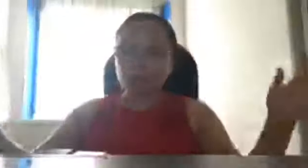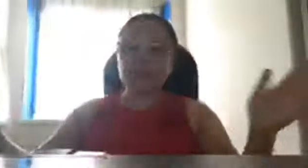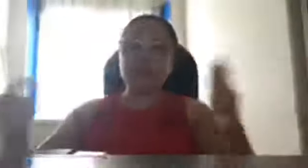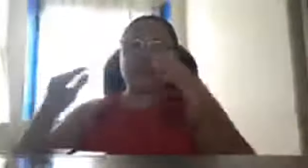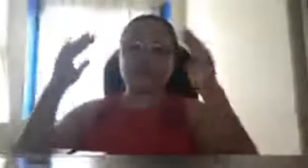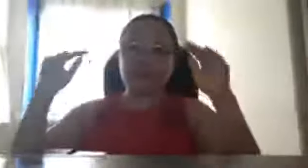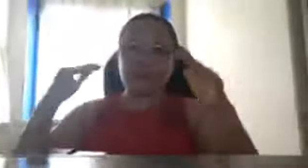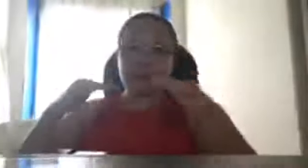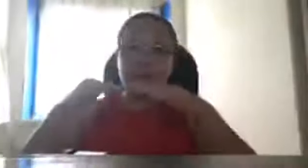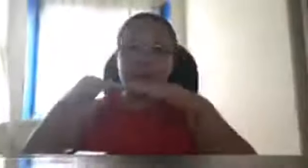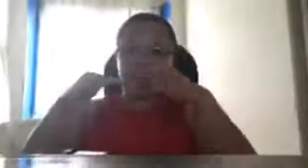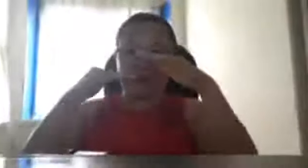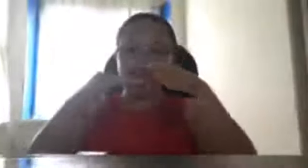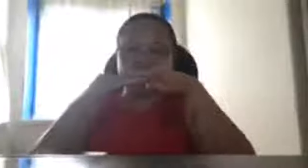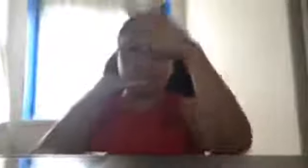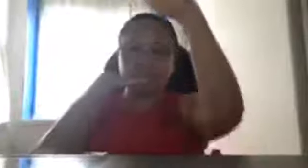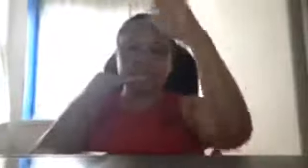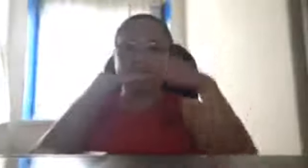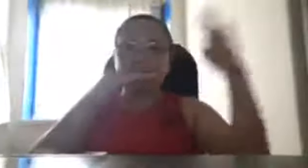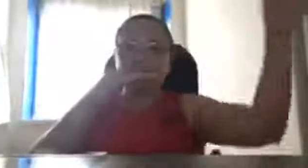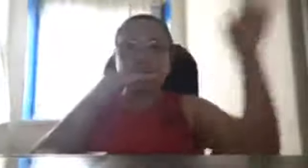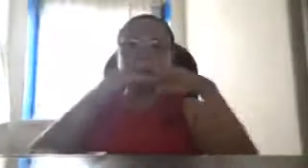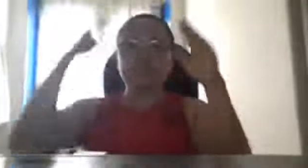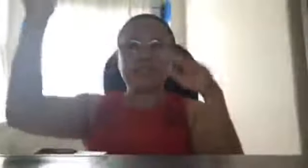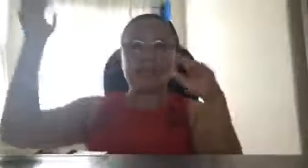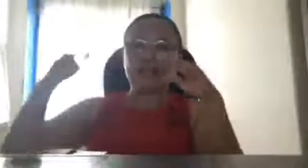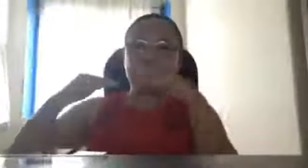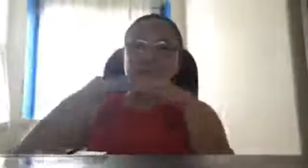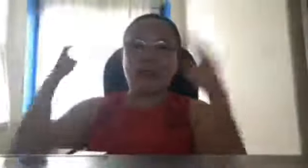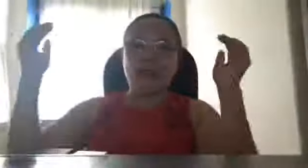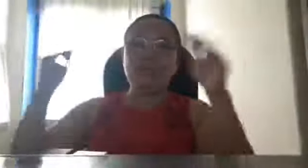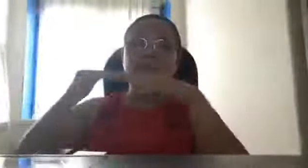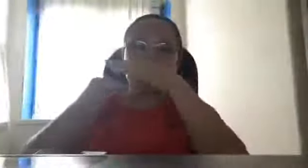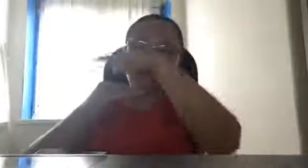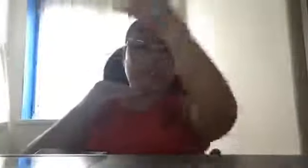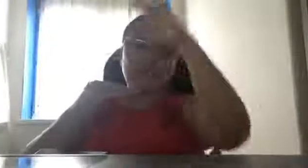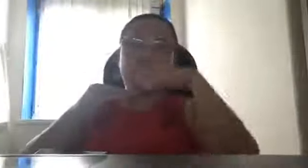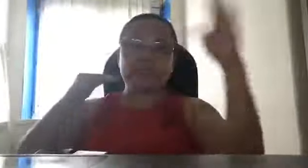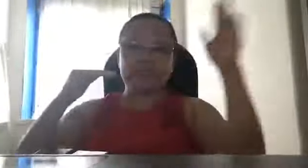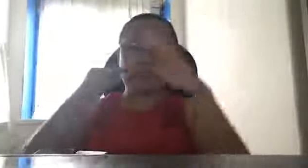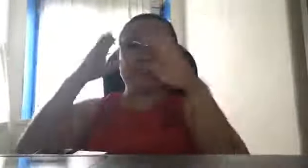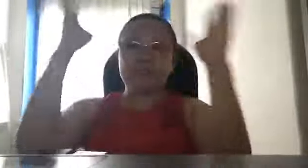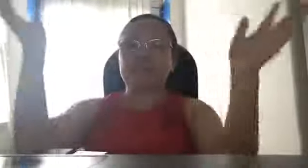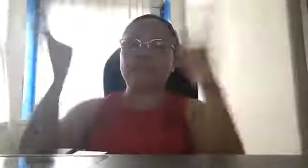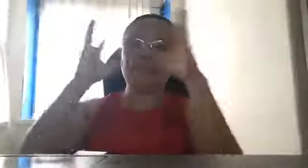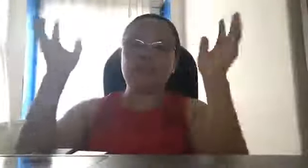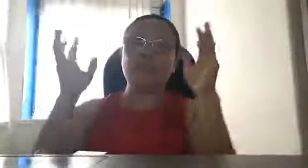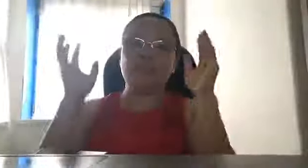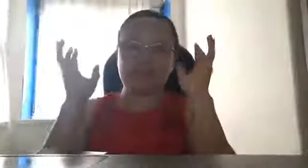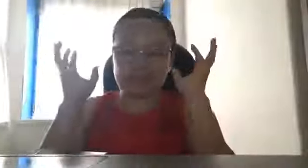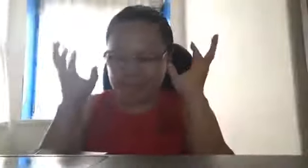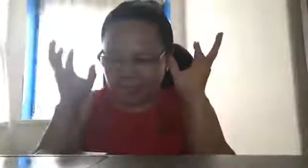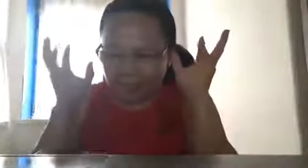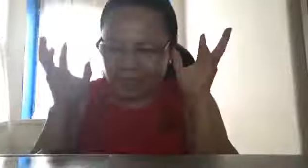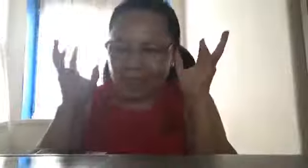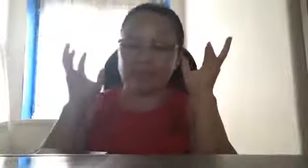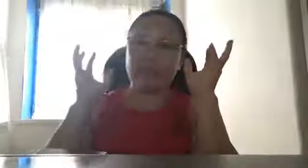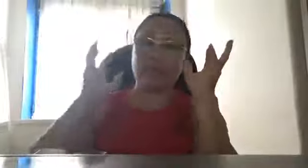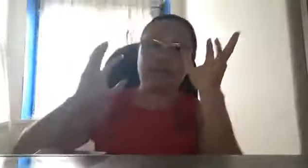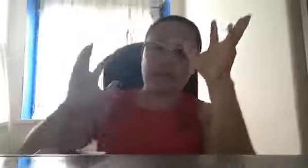outer, from the planet earth, kung anong nangyayari, out, from the planet earth, yun ang kanilang radar, yun ang